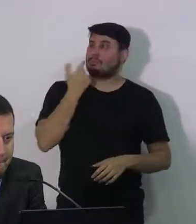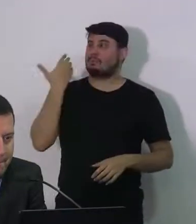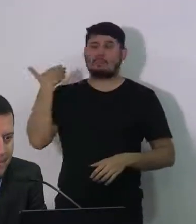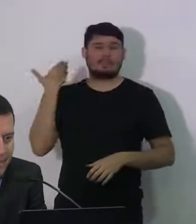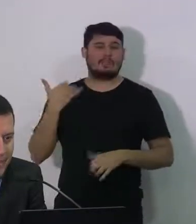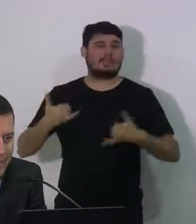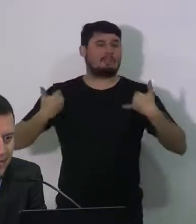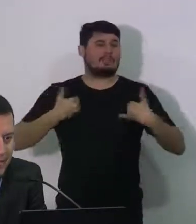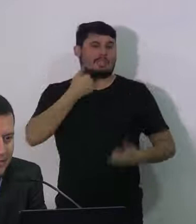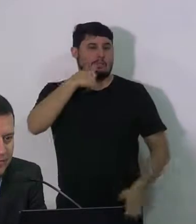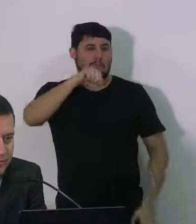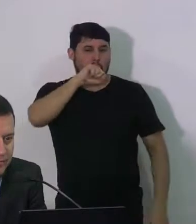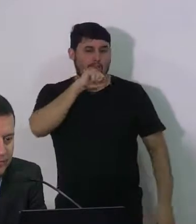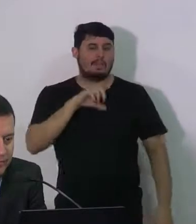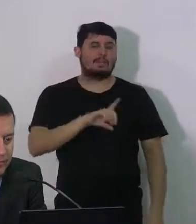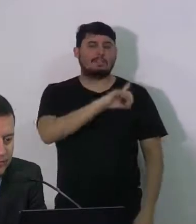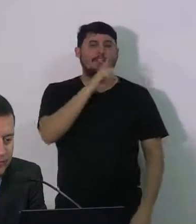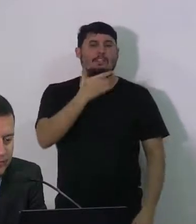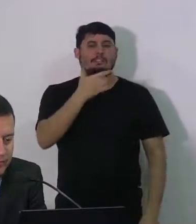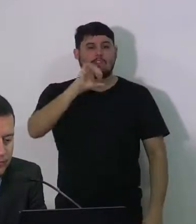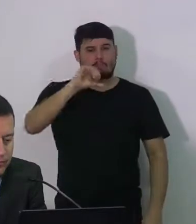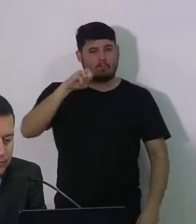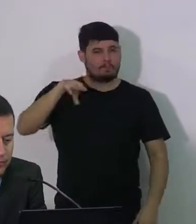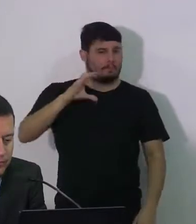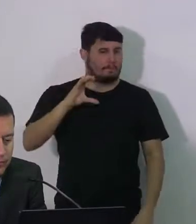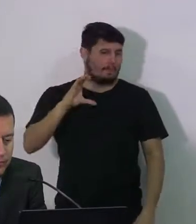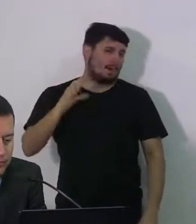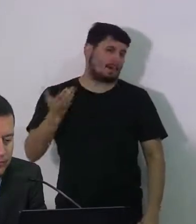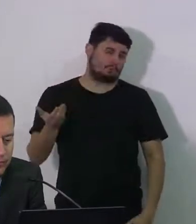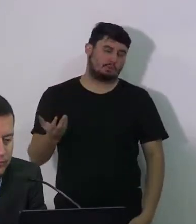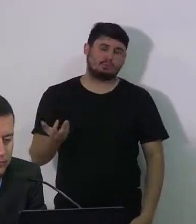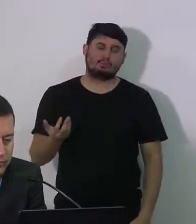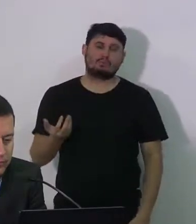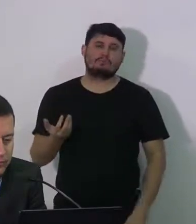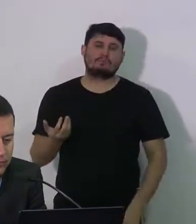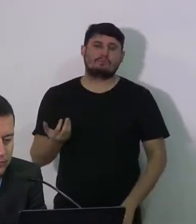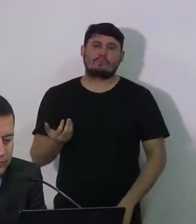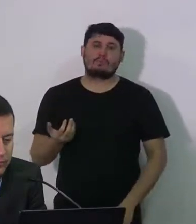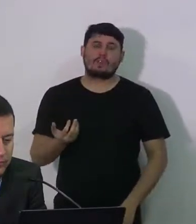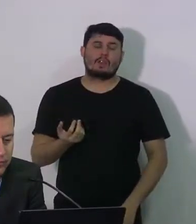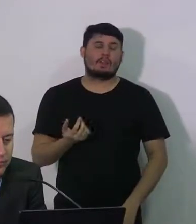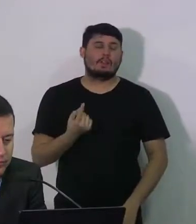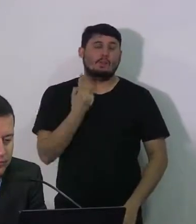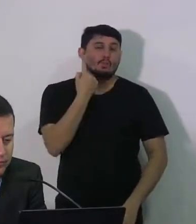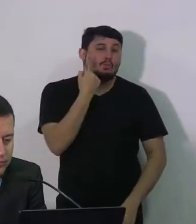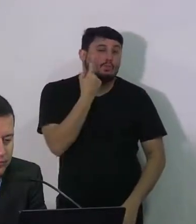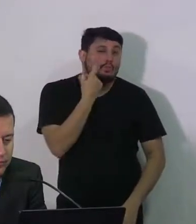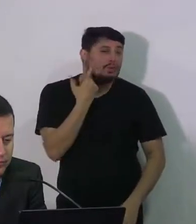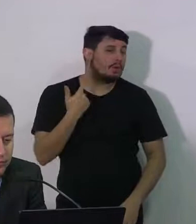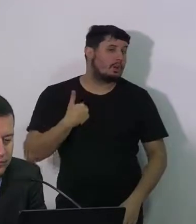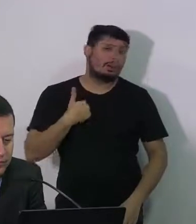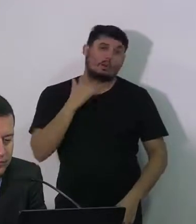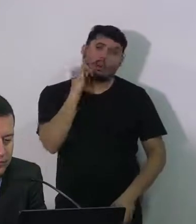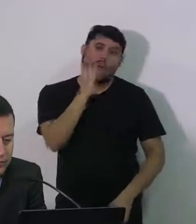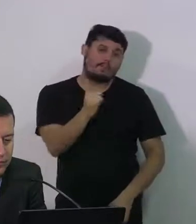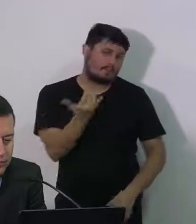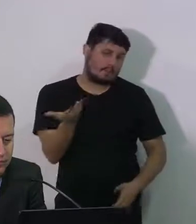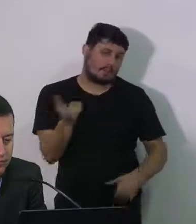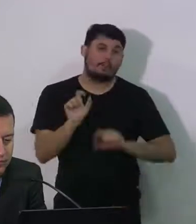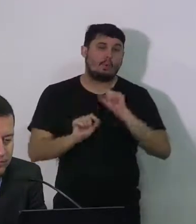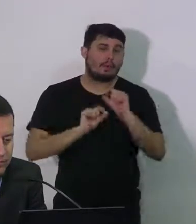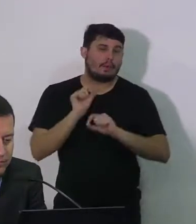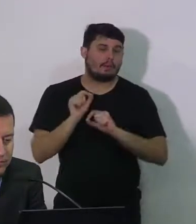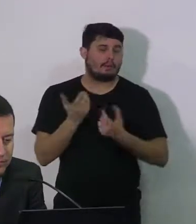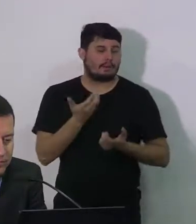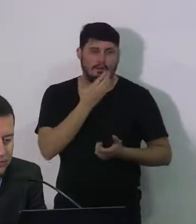recentemente foi no último domingo dia 29 de março e pude a única coisa que eu falei com ela foi entregar